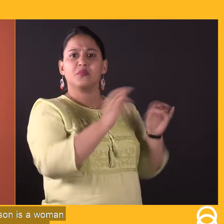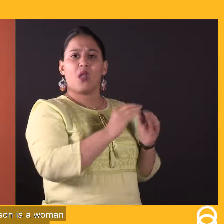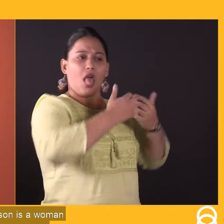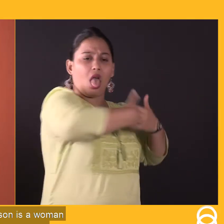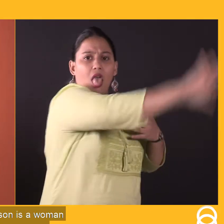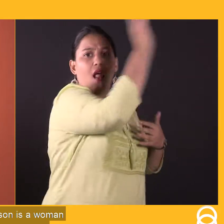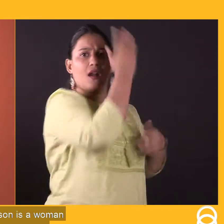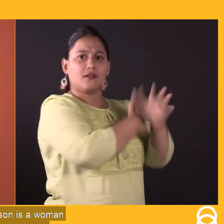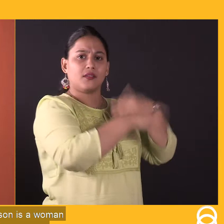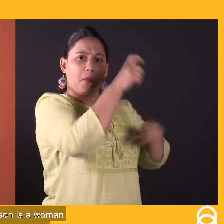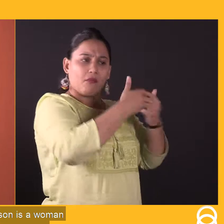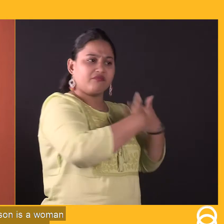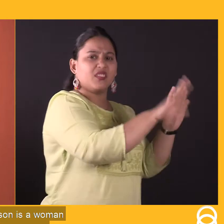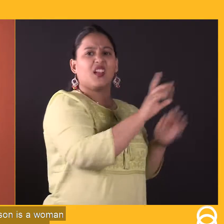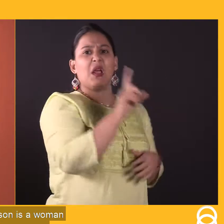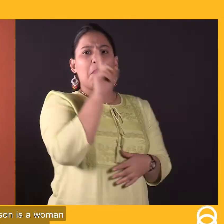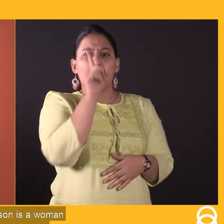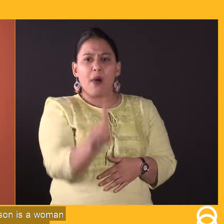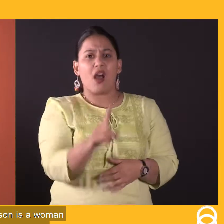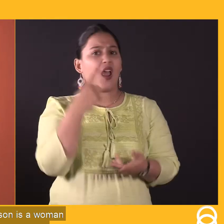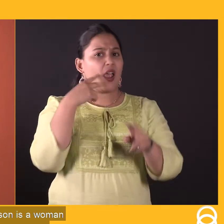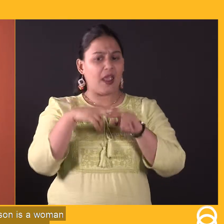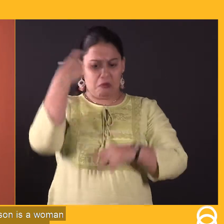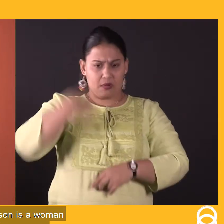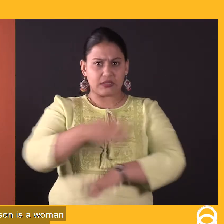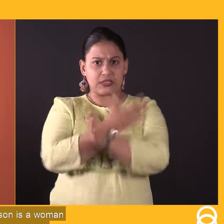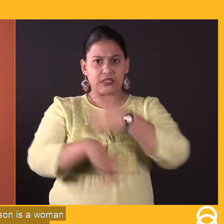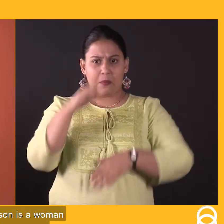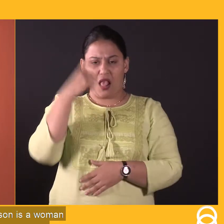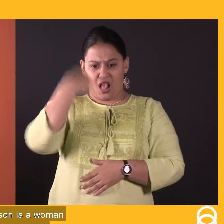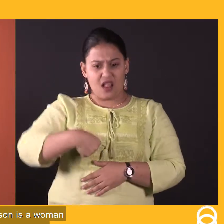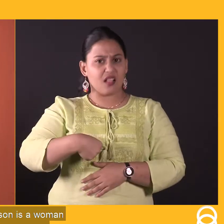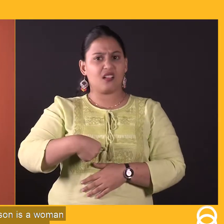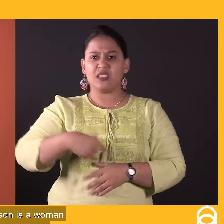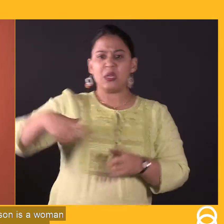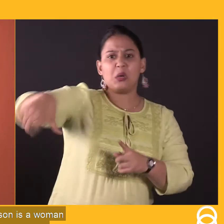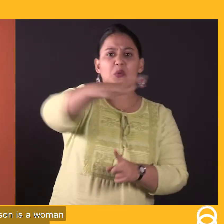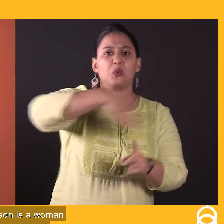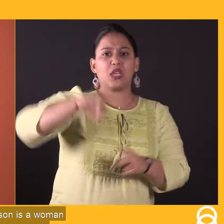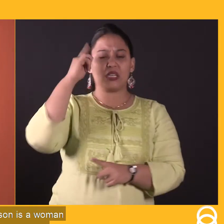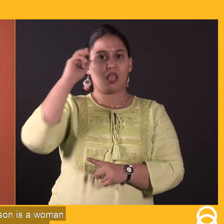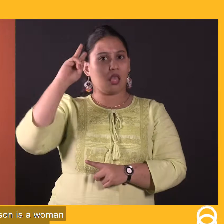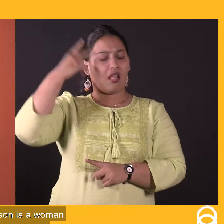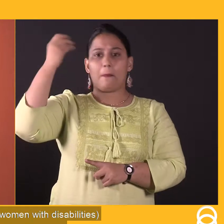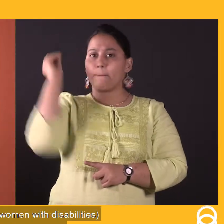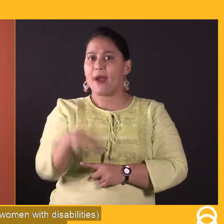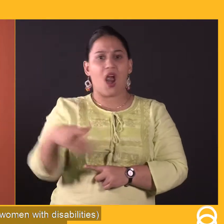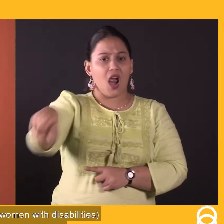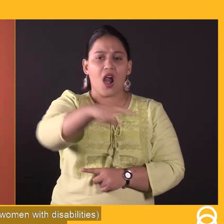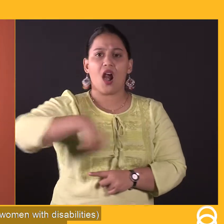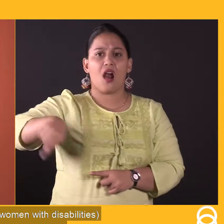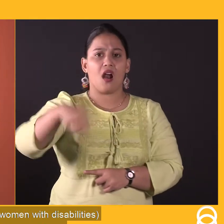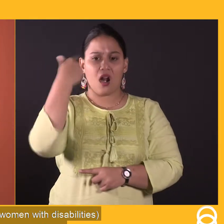इसमें वो विकलांग व्यक्ति अगर महिला हो तो यही समाजिक सोच और बुरी हो जाती है